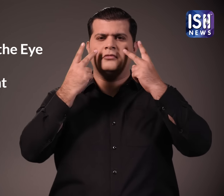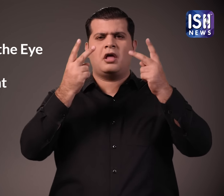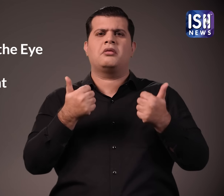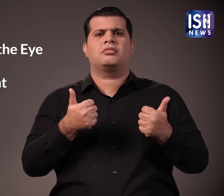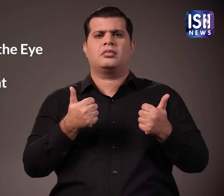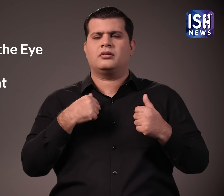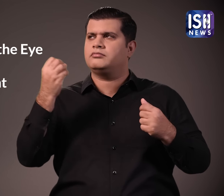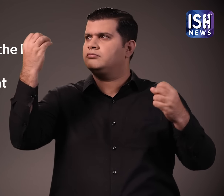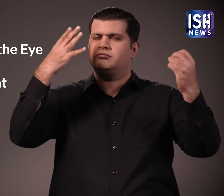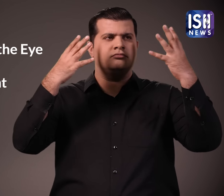सब्वेदन शीलता,